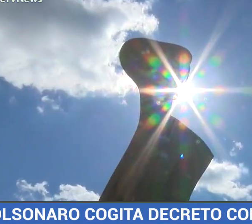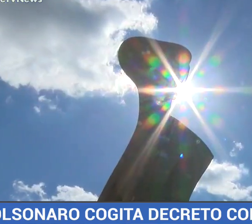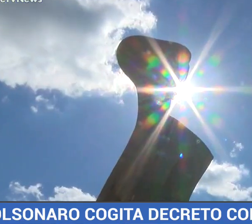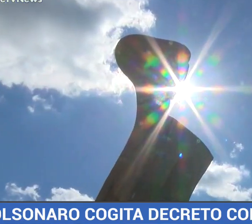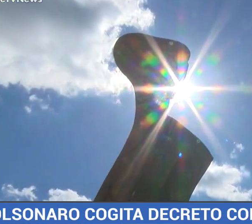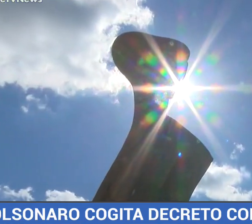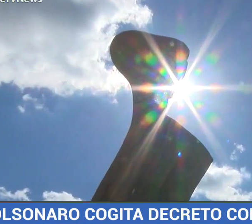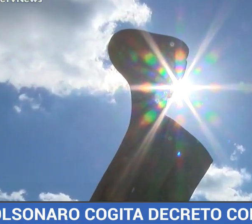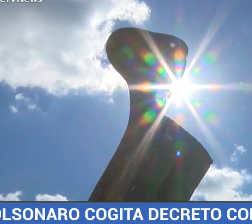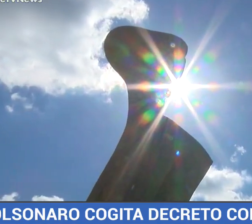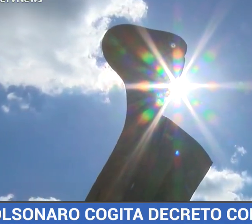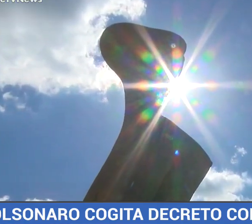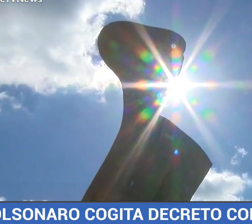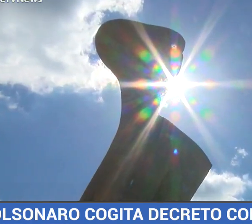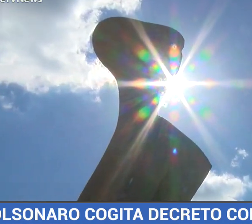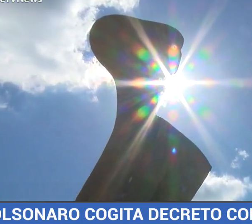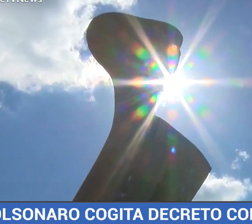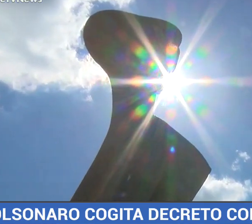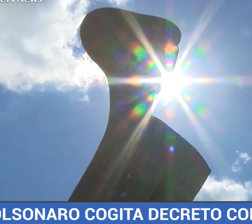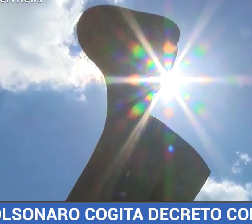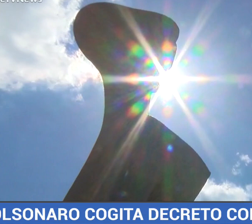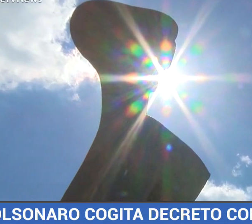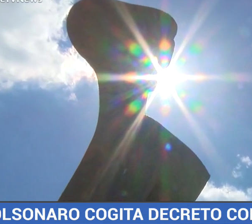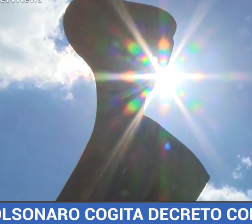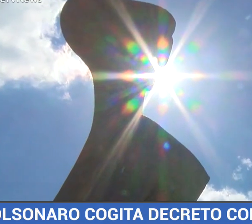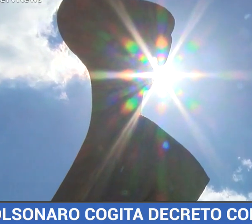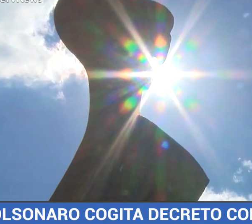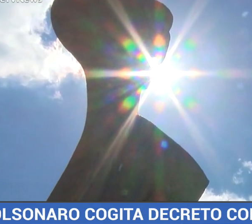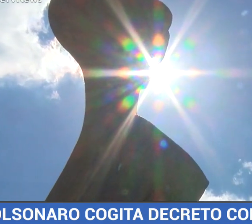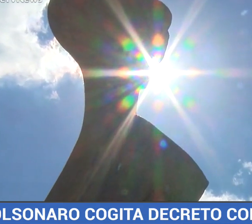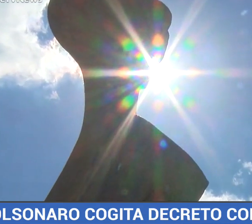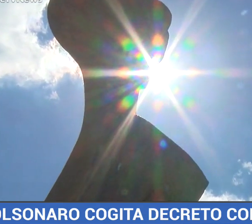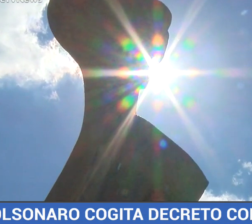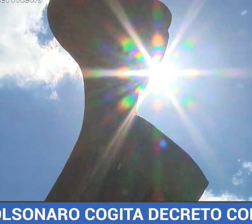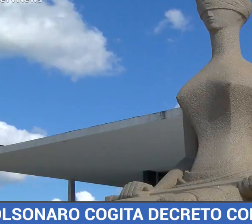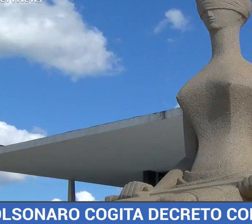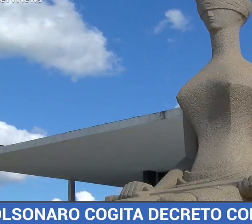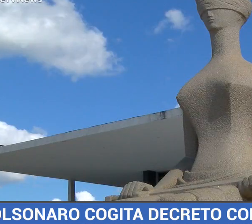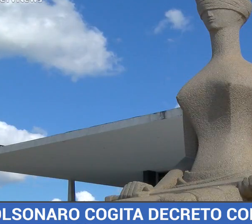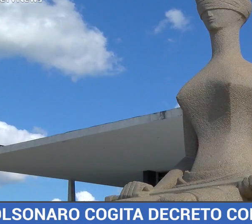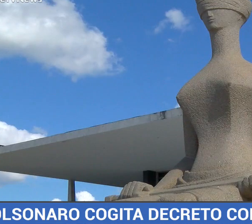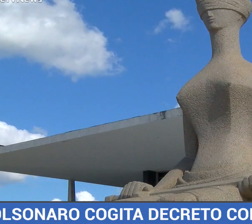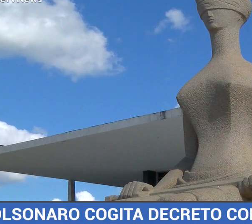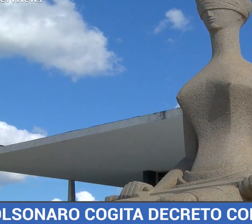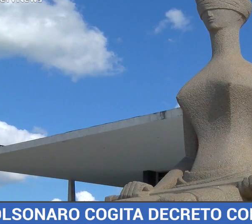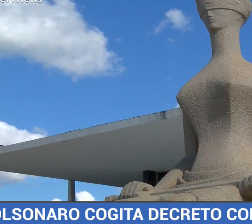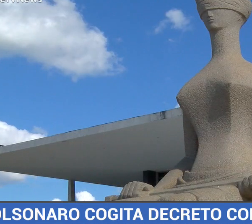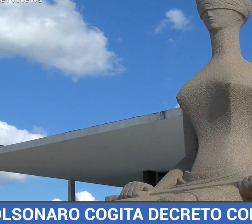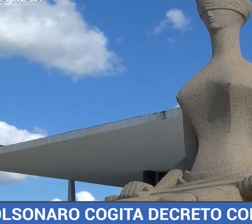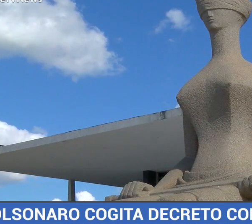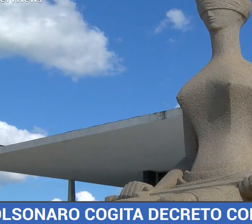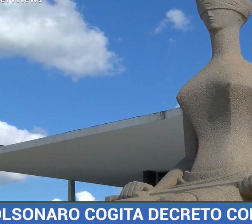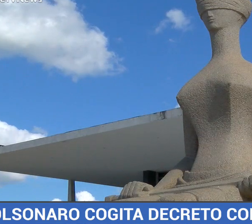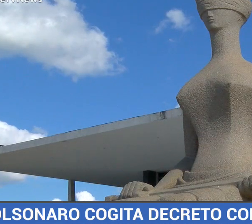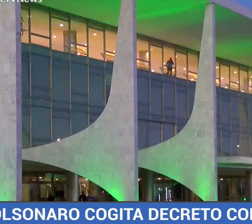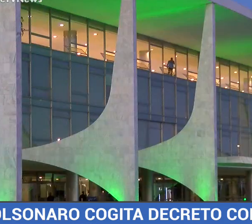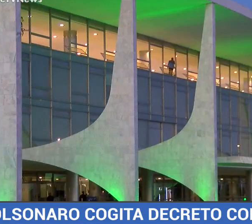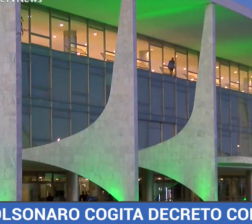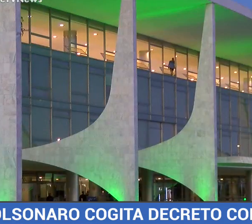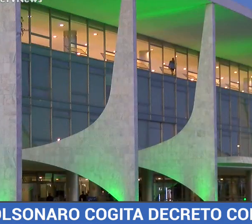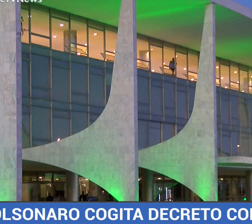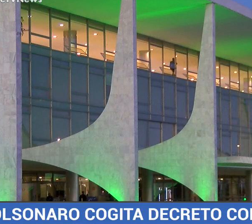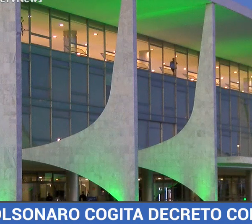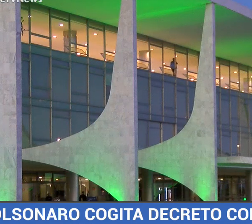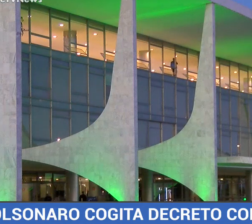O presidente ainda mandou um recado ao Supremo Tribunal Federal ao dizer que o decreto não seria contestado por nenhum tribunal.